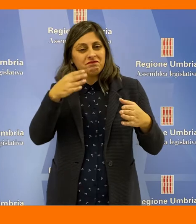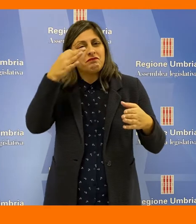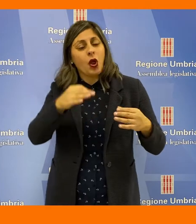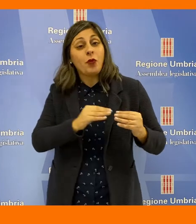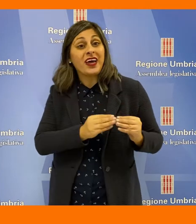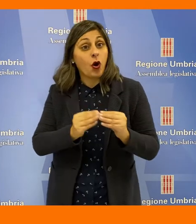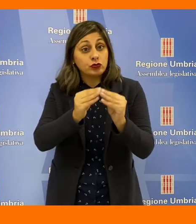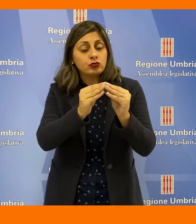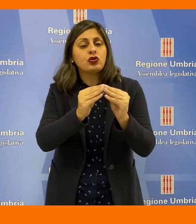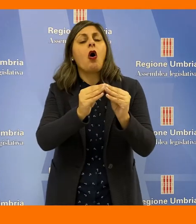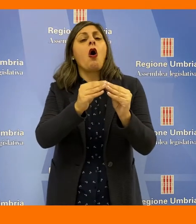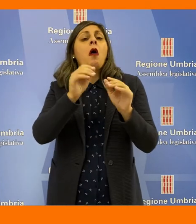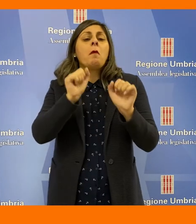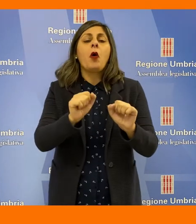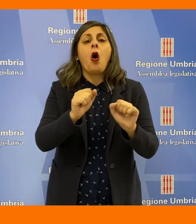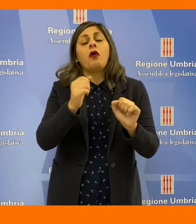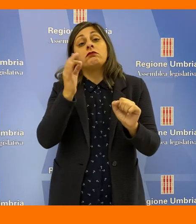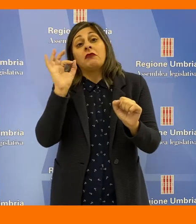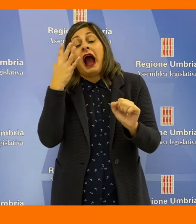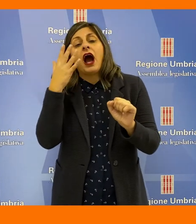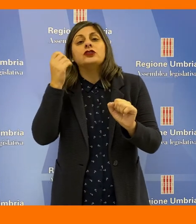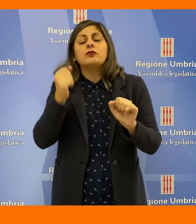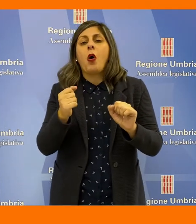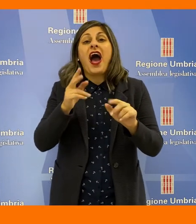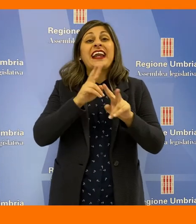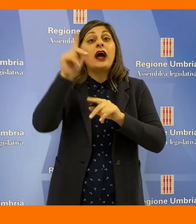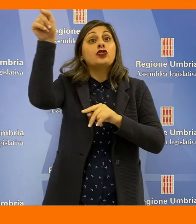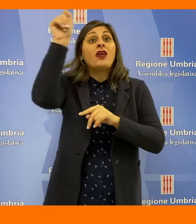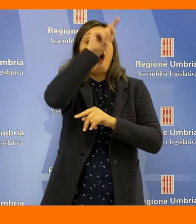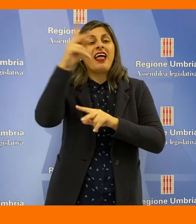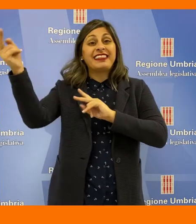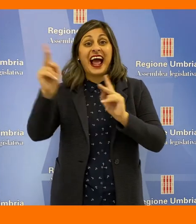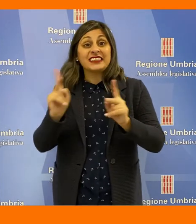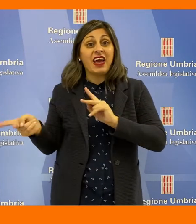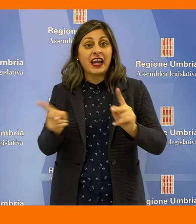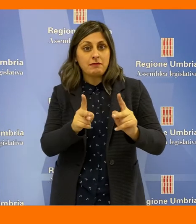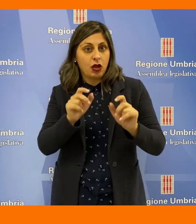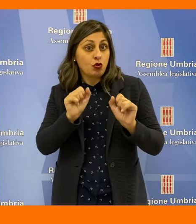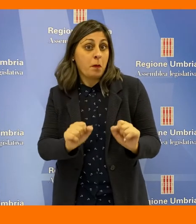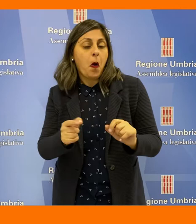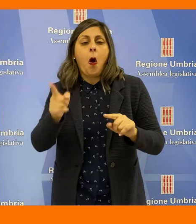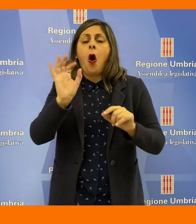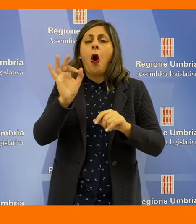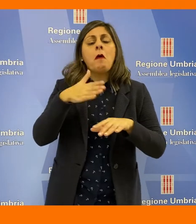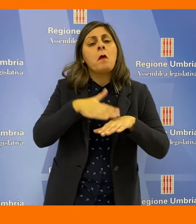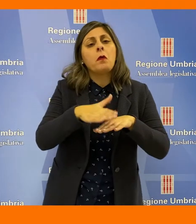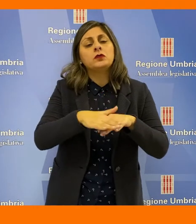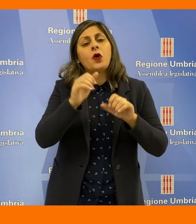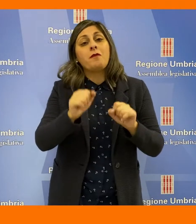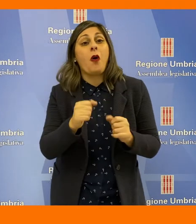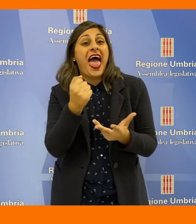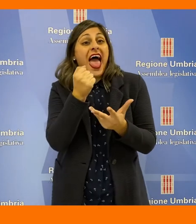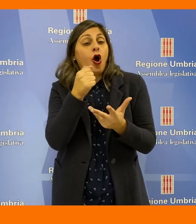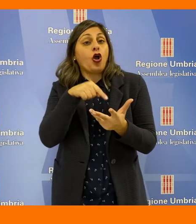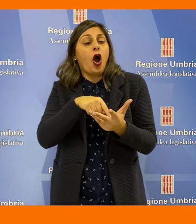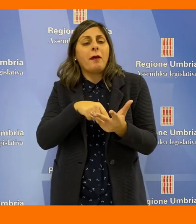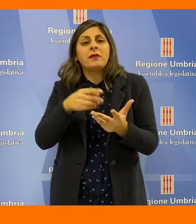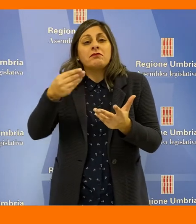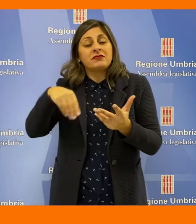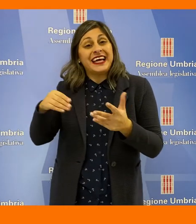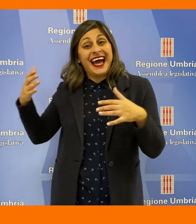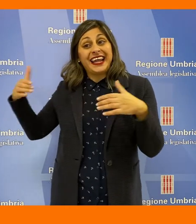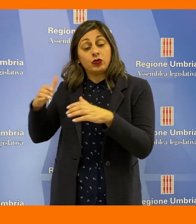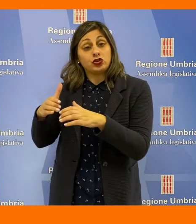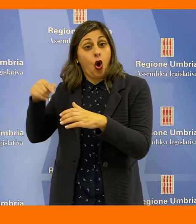umane da destinare alla ricostruzione, attingendo ad eventuali ulteriori trasferimenti nazionali e o utilizzando le economie